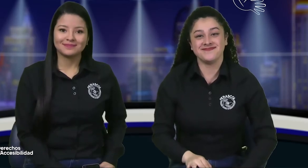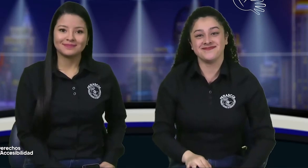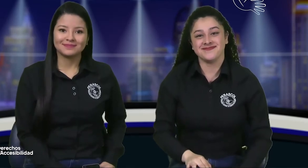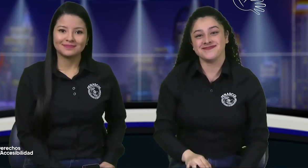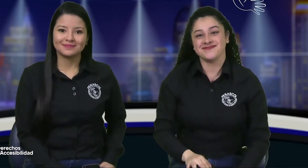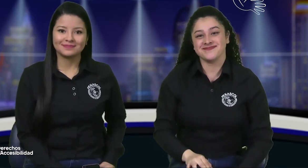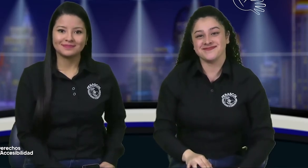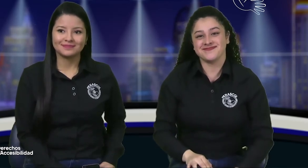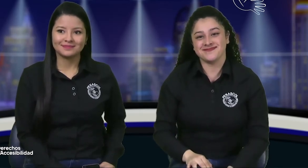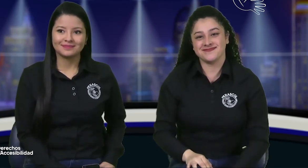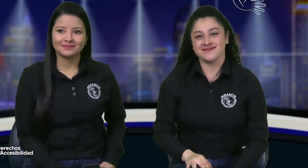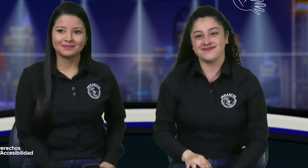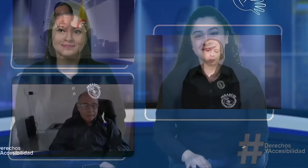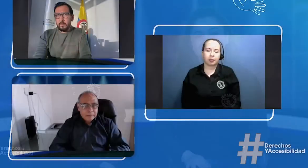esto claro que sí no